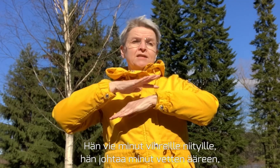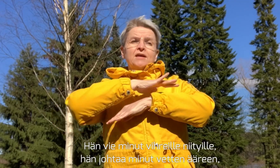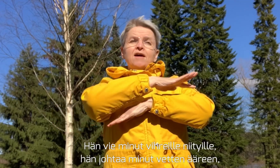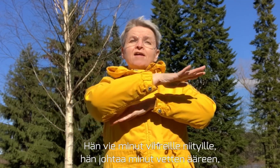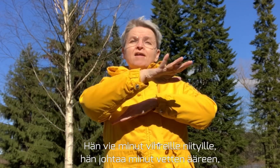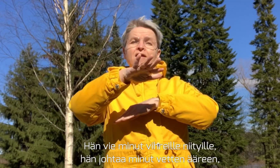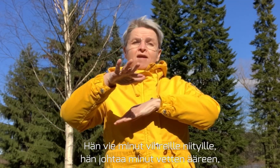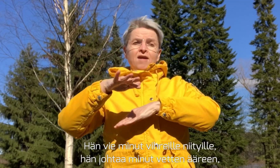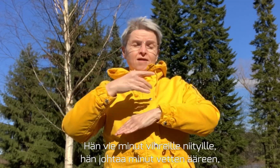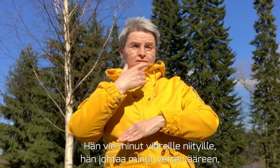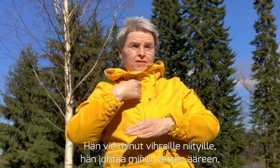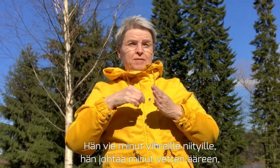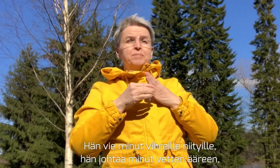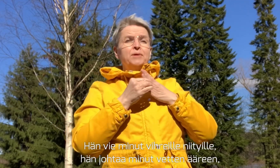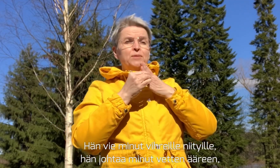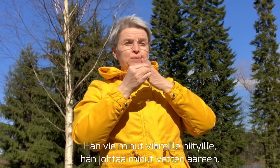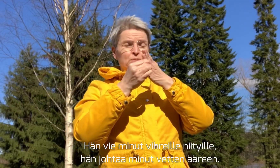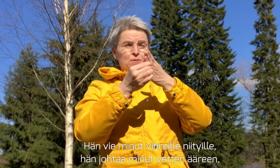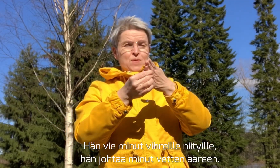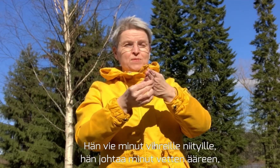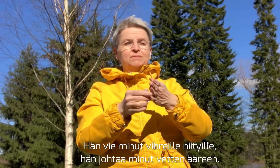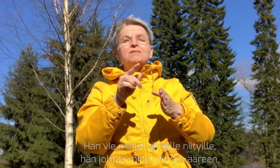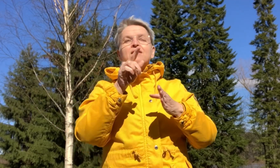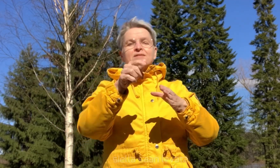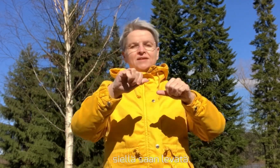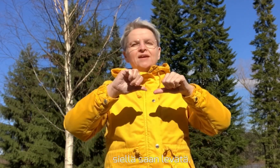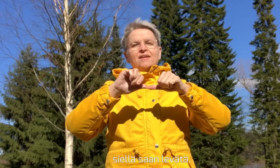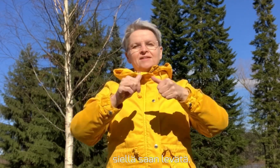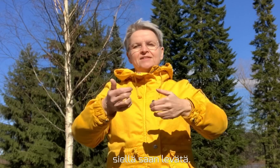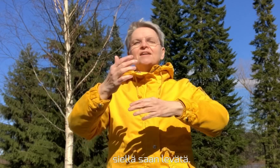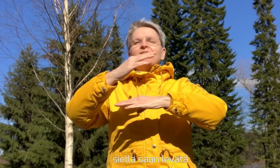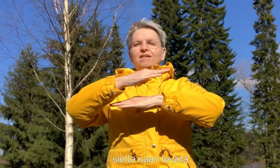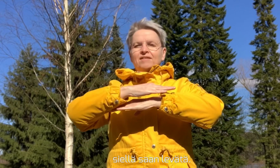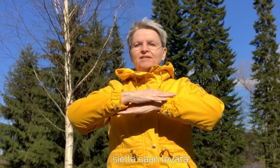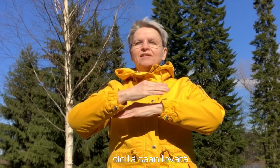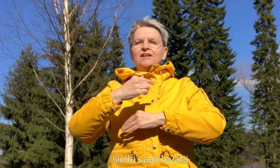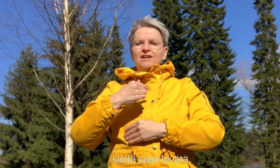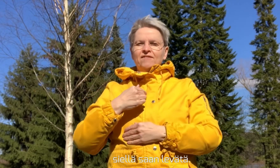Hän johtaa minut vetten ääreen. Siellä saan levätä.